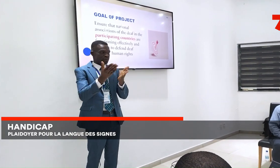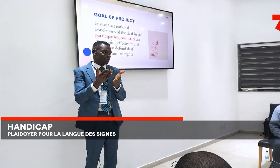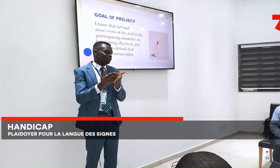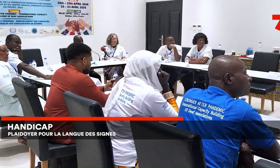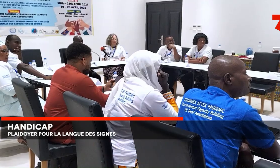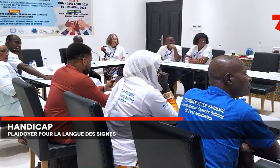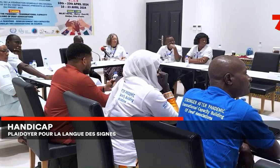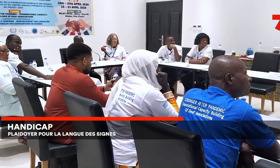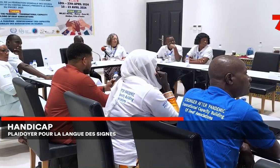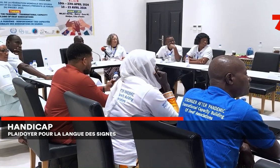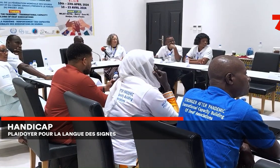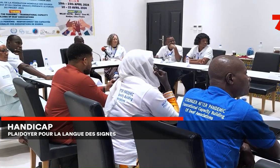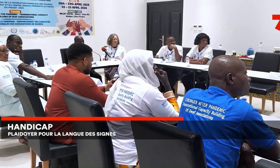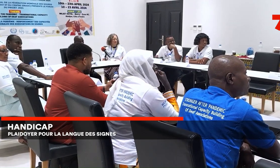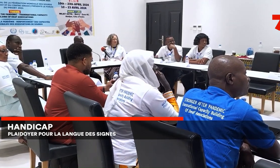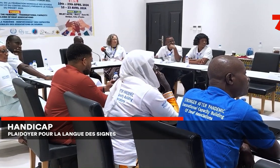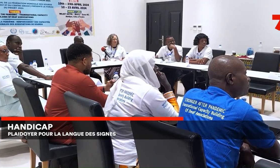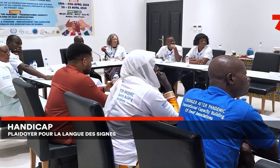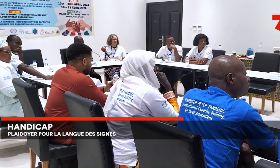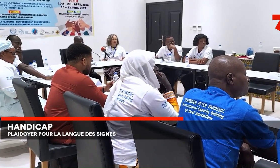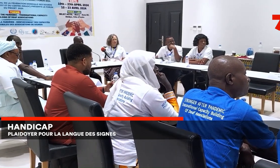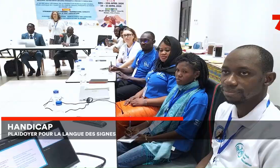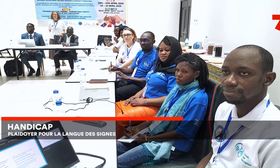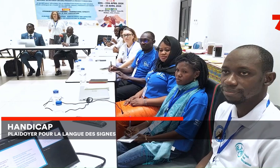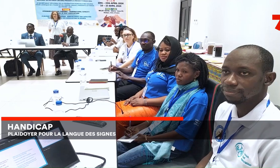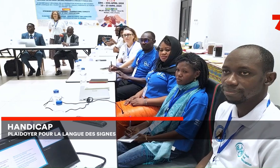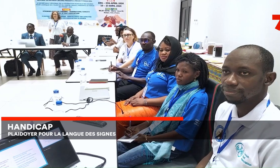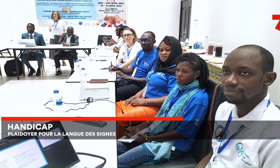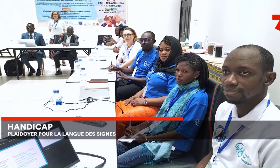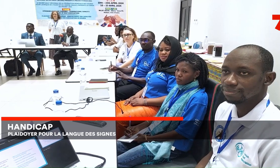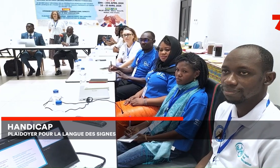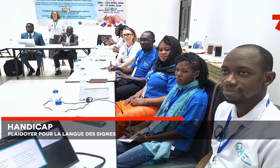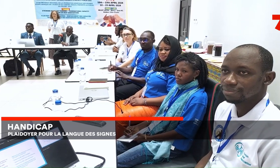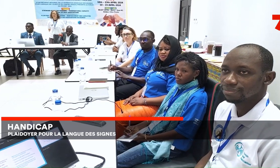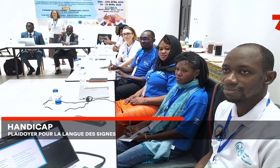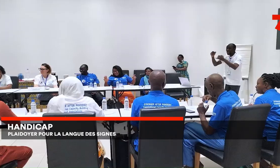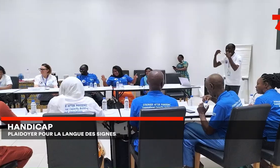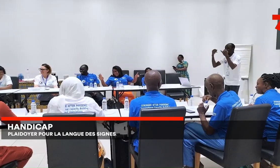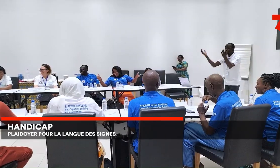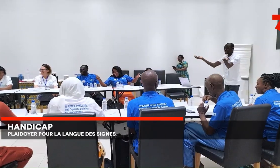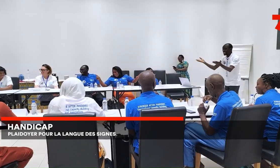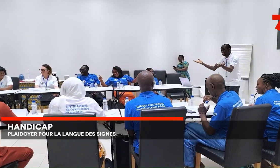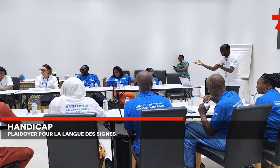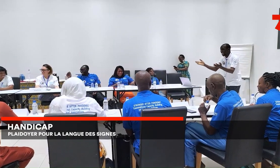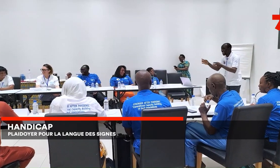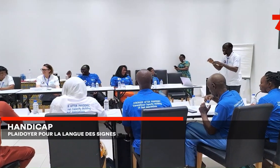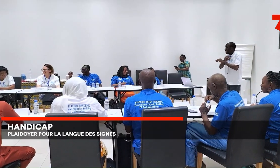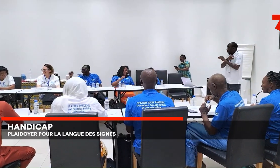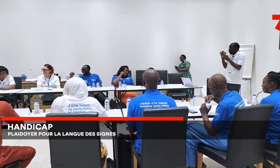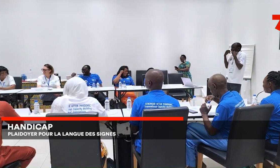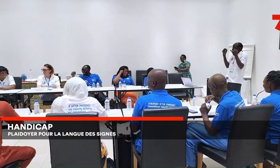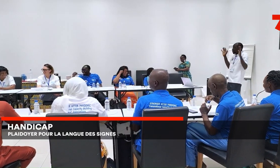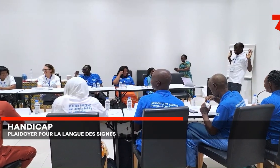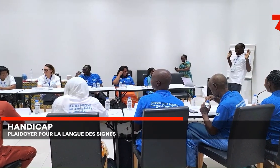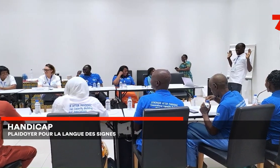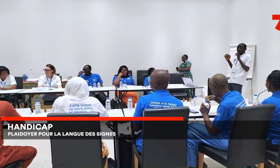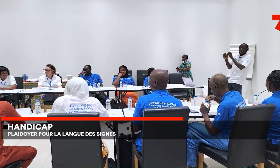ensemble la réflexion au moyen de lever les obstacles et faciliter la participation et l'inclusion socio-professionnelle des personnes sourdes ou